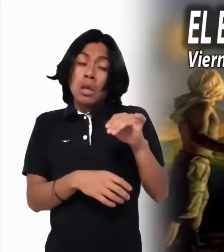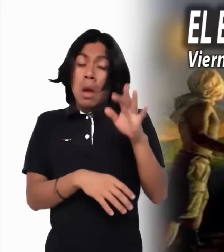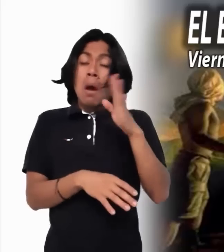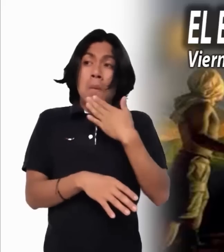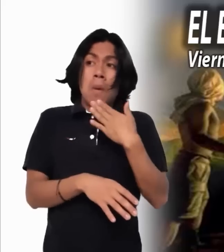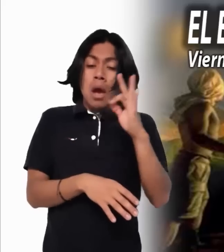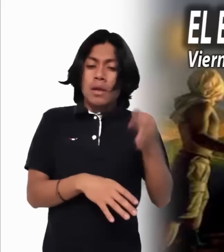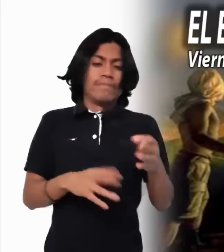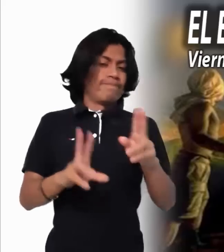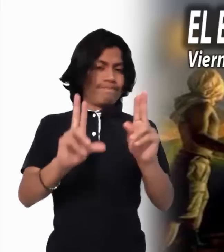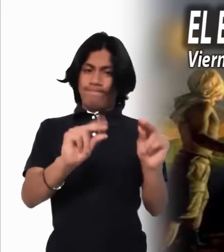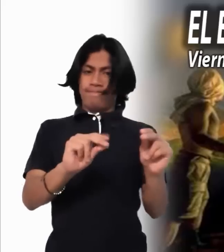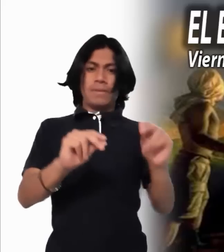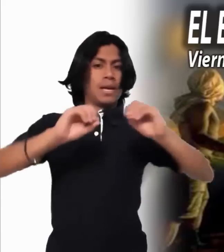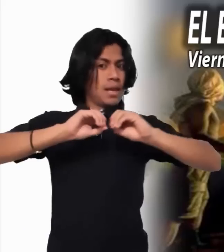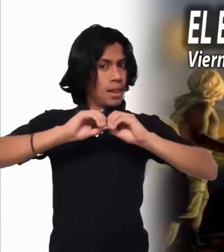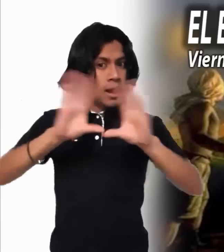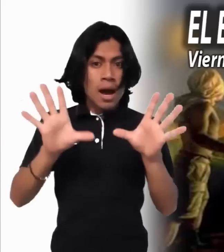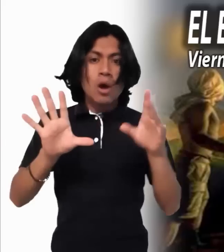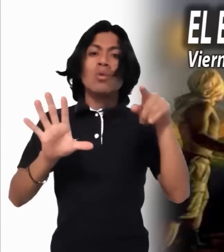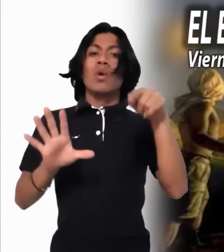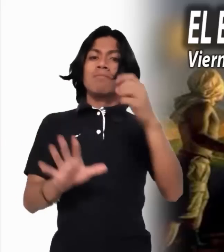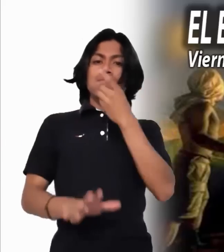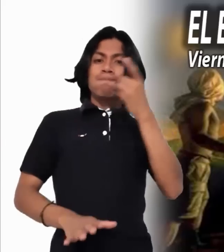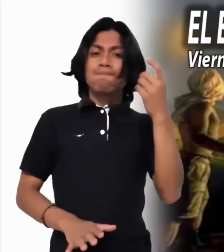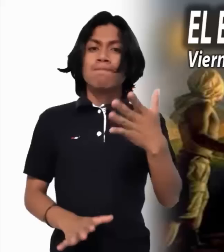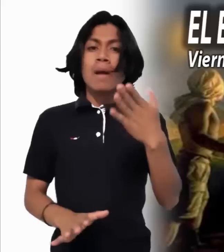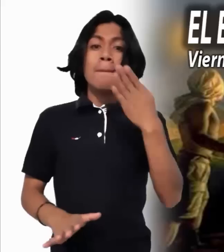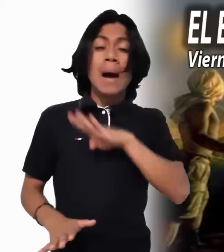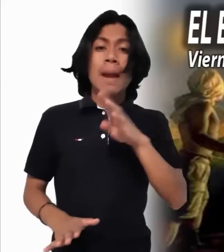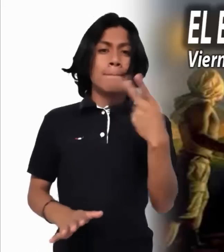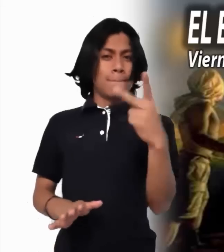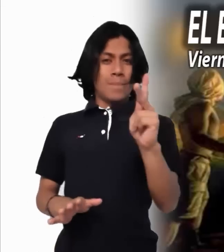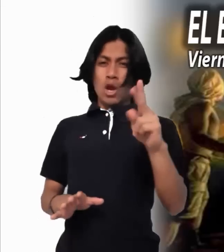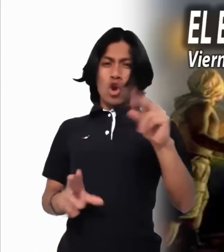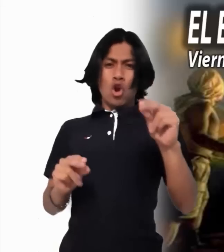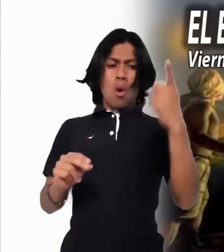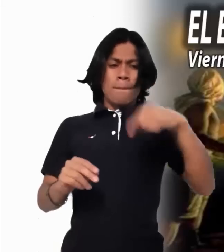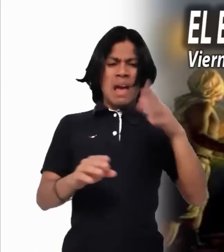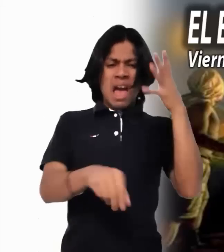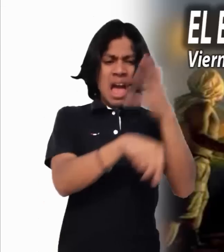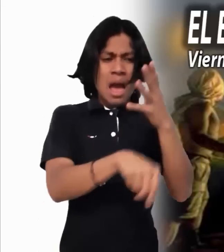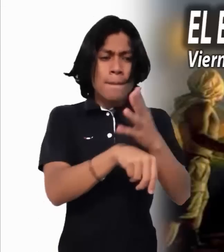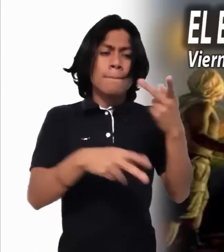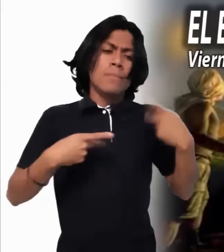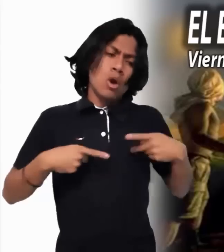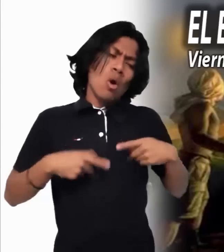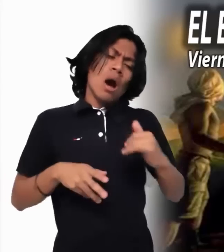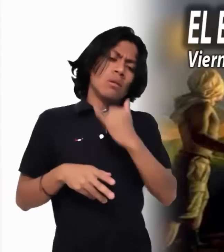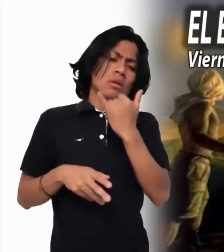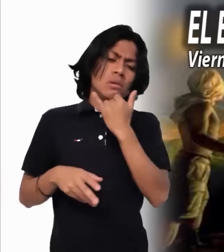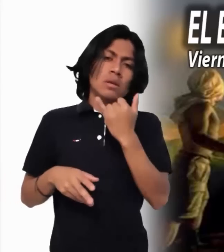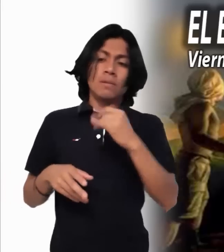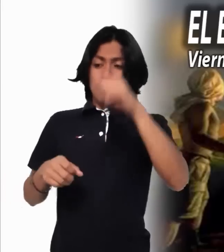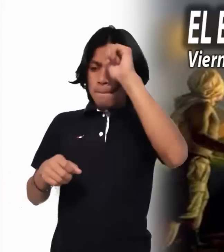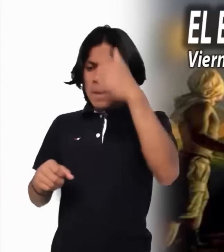mal, pero no para condenar al que se ha equivocado. Ser duros con el pecado, pero no con